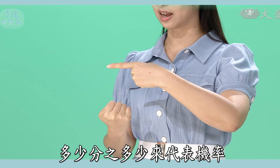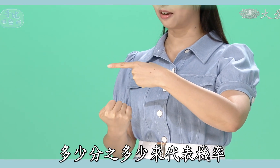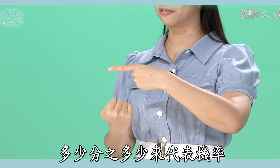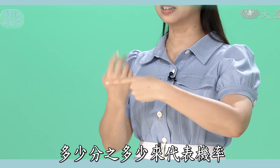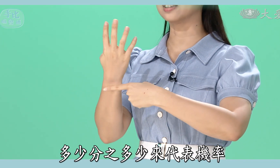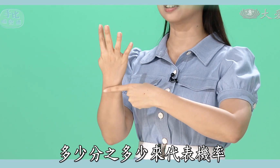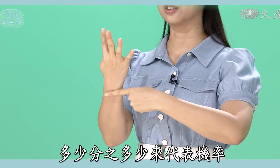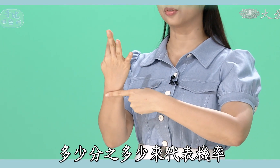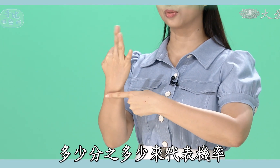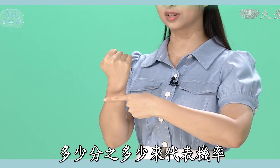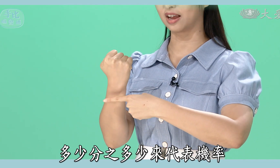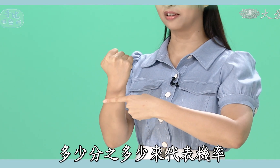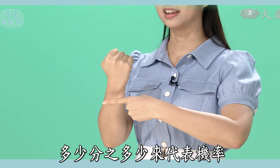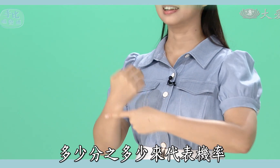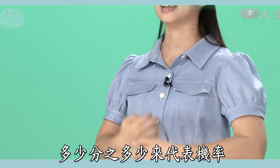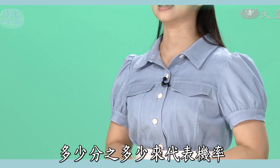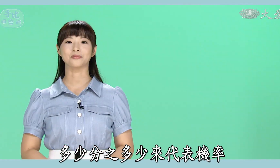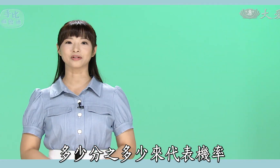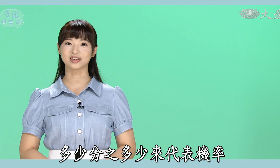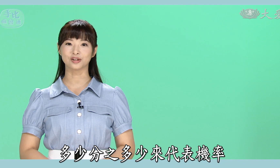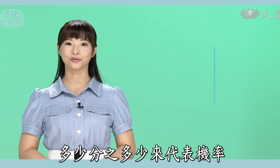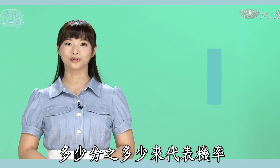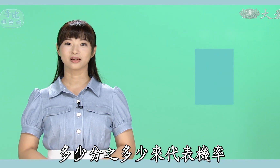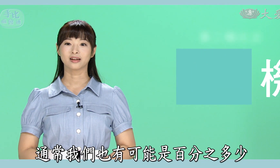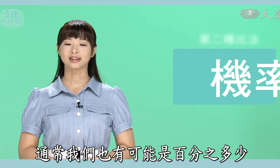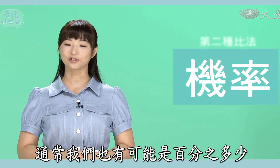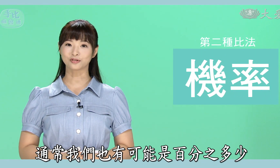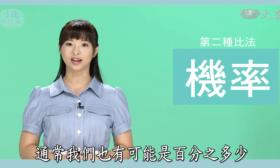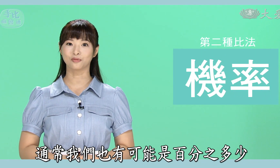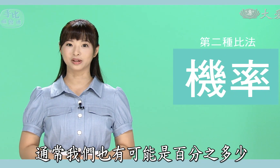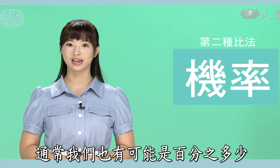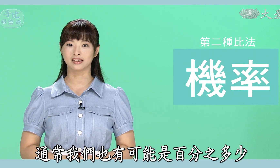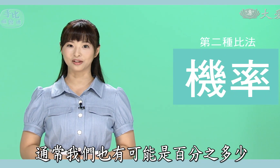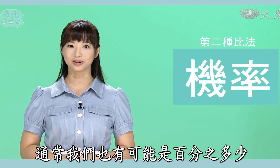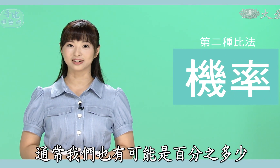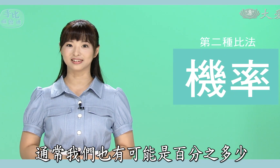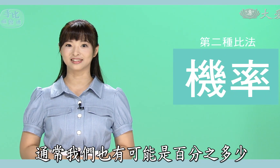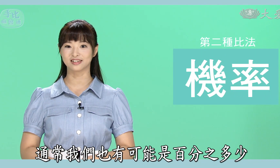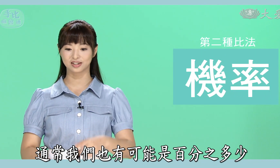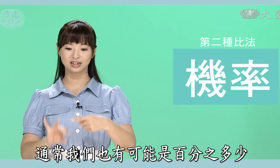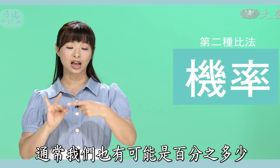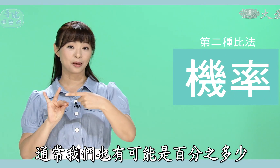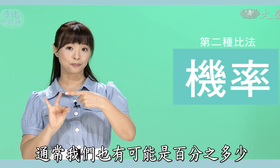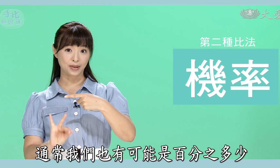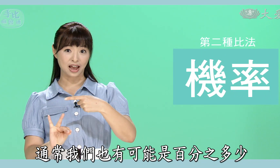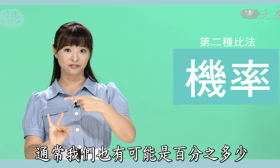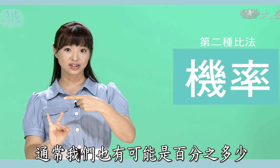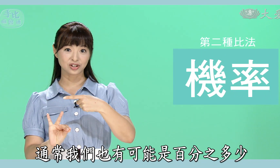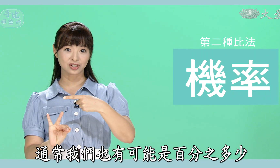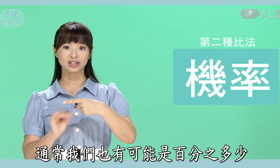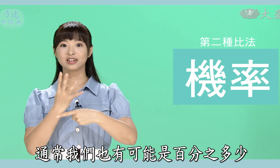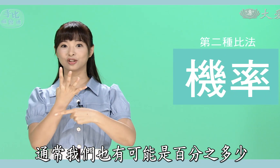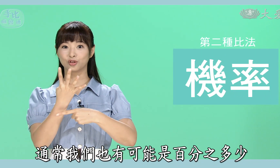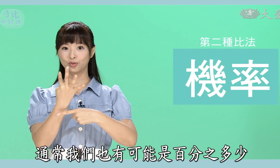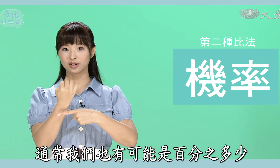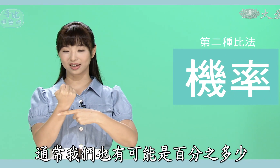分之多少来代表几率那通常我们也有可能呢是百分之多少